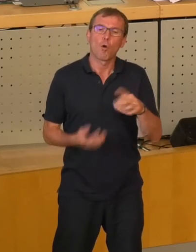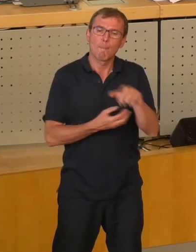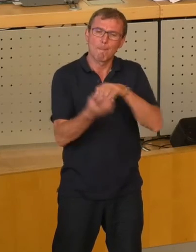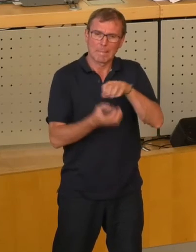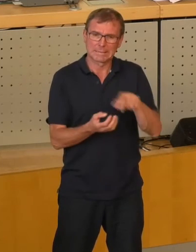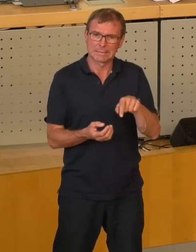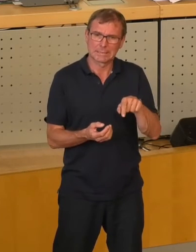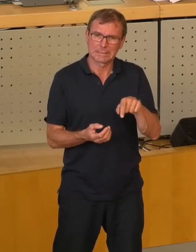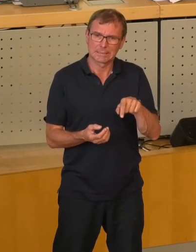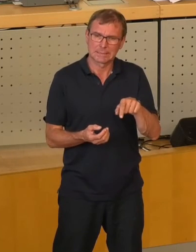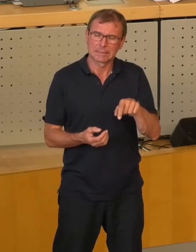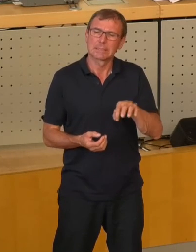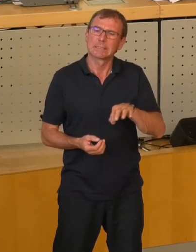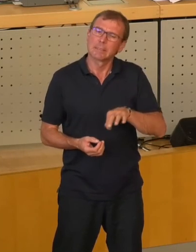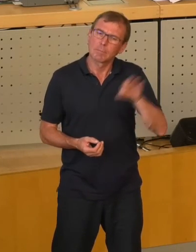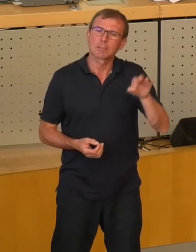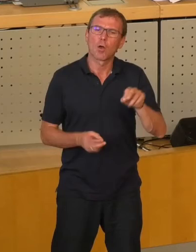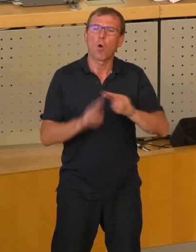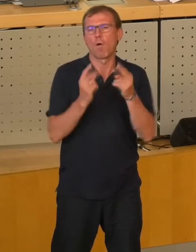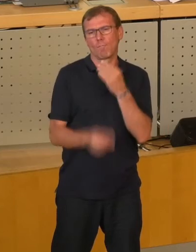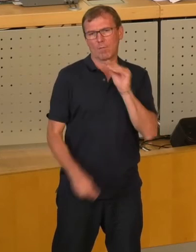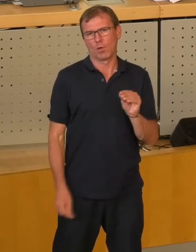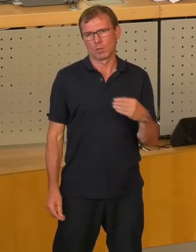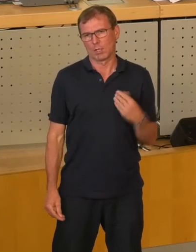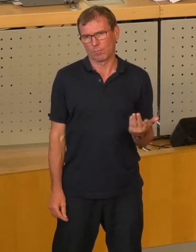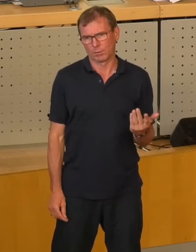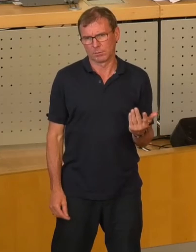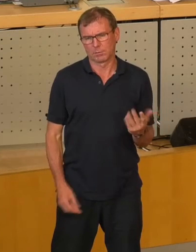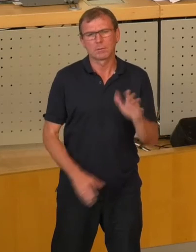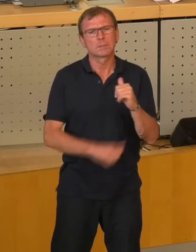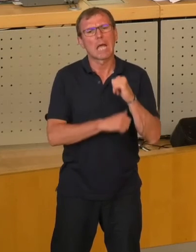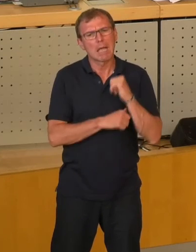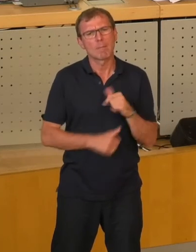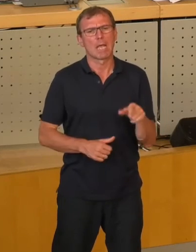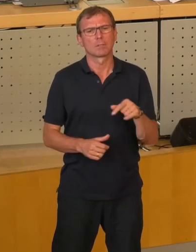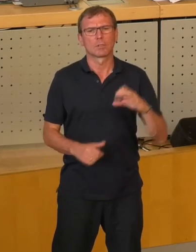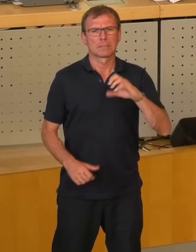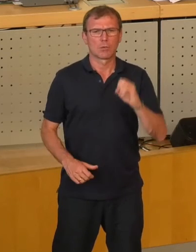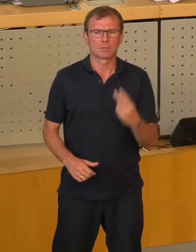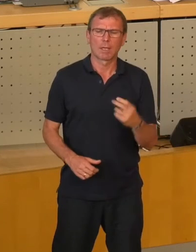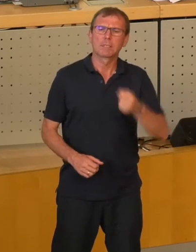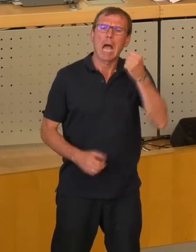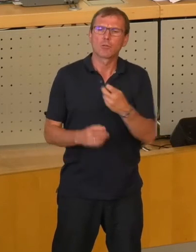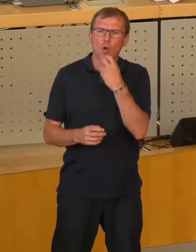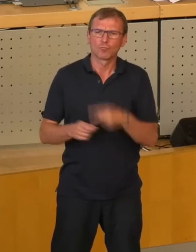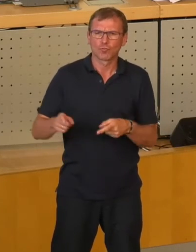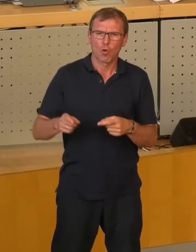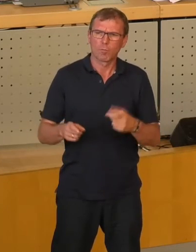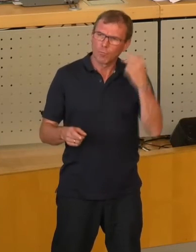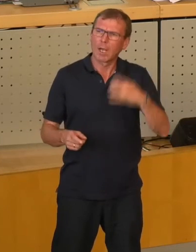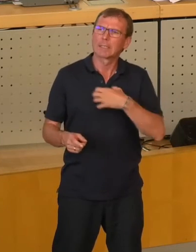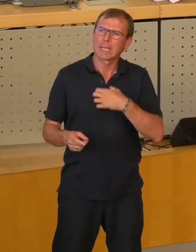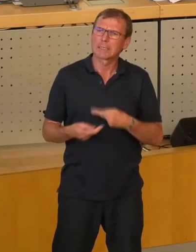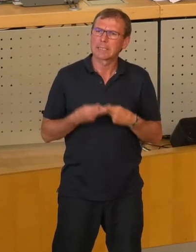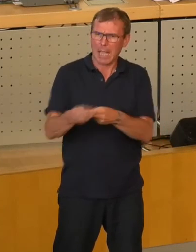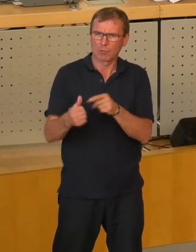deutlich nachhaltiger geworden, wenn man sich anguckt, was die Belastung, was der Anteil an Atomstrom ist, der hier in Dresden ausgeliefert